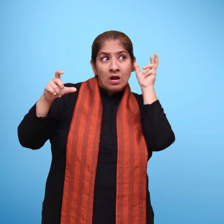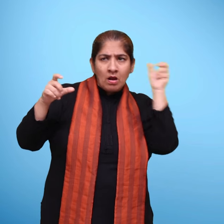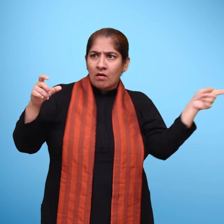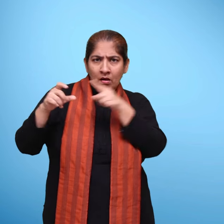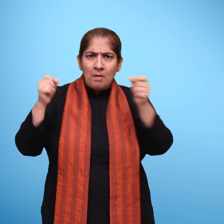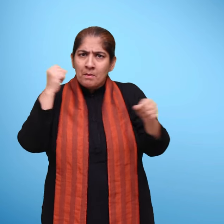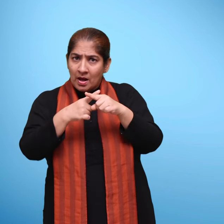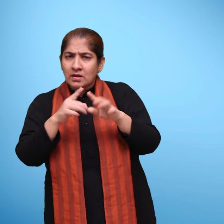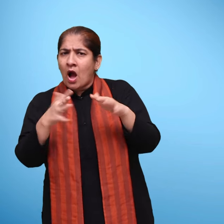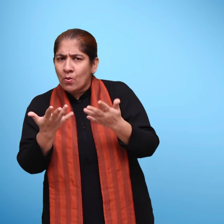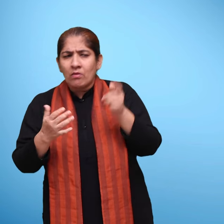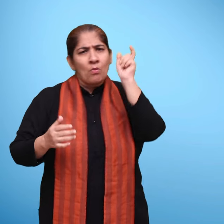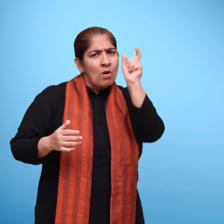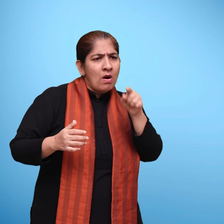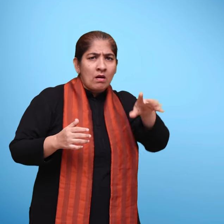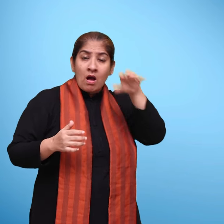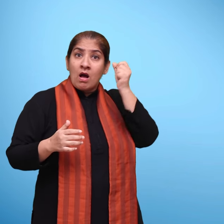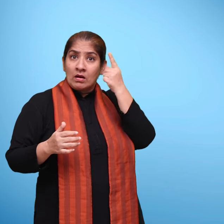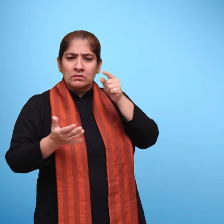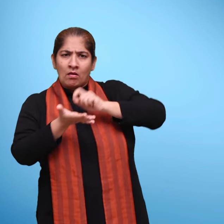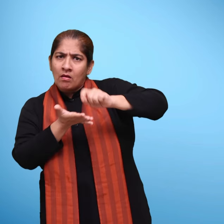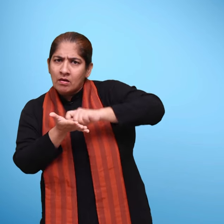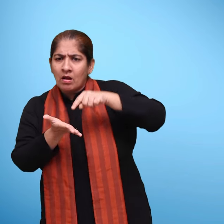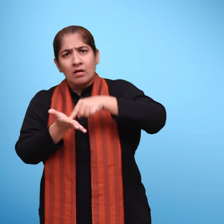लिखित शब्द पहचानना और शब्दों को लिखना शामिल है